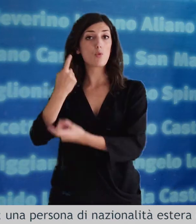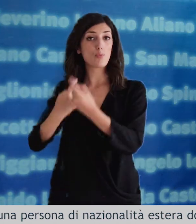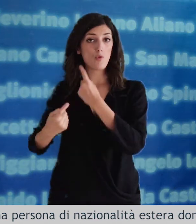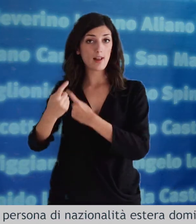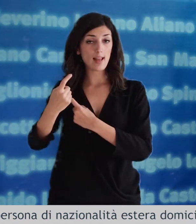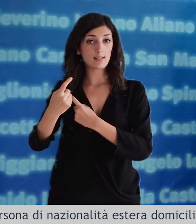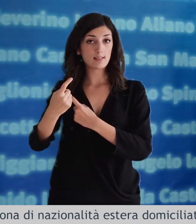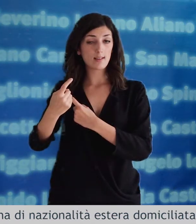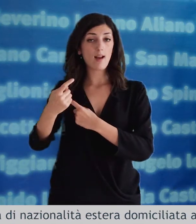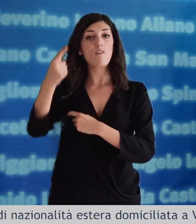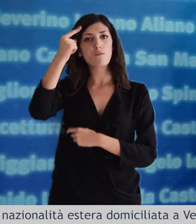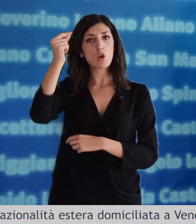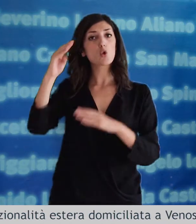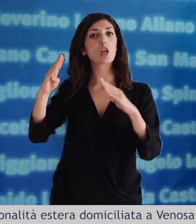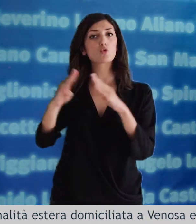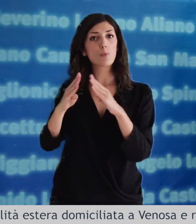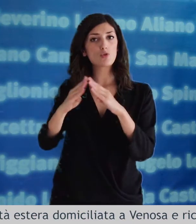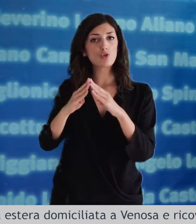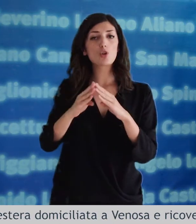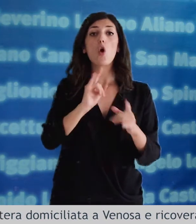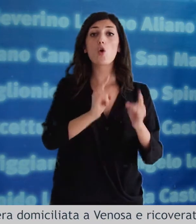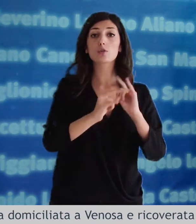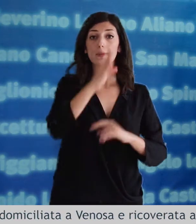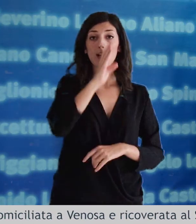domiciliata a venosa e ricoverata al san carlo